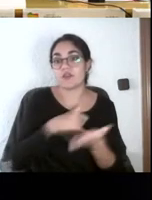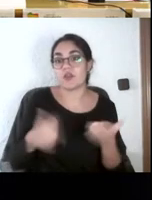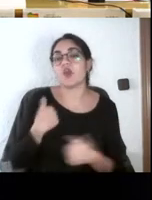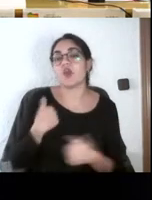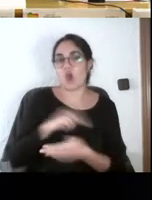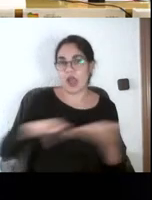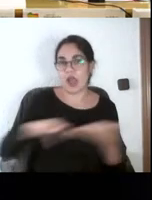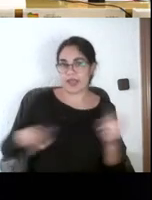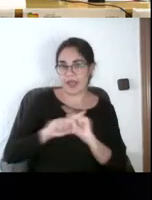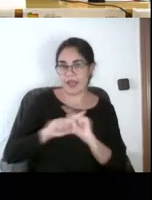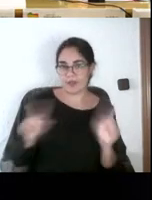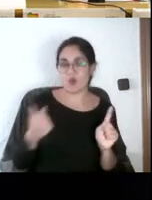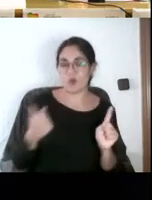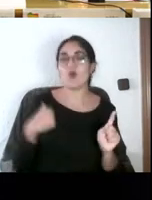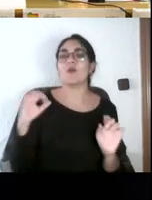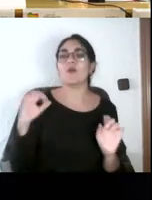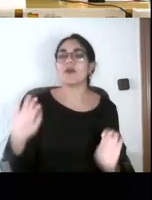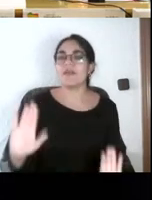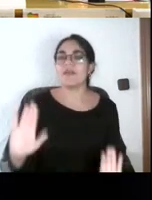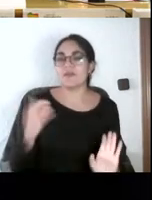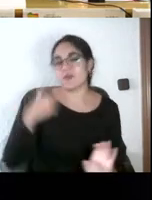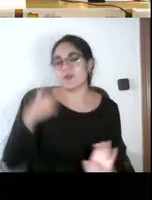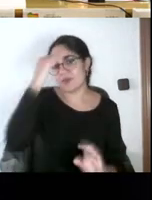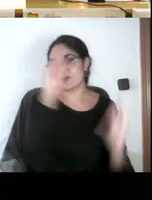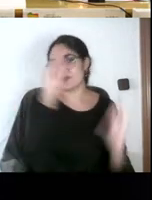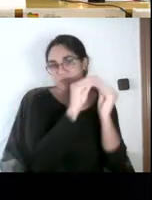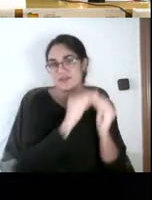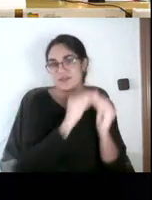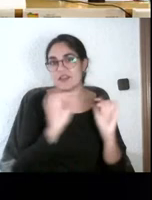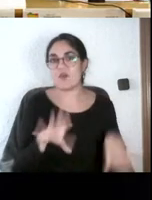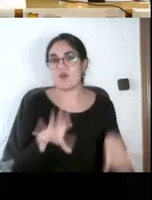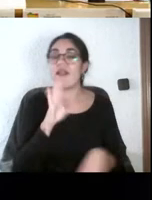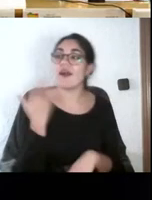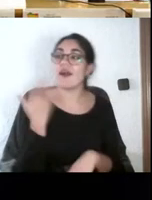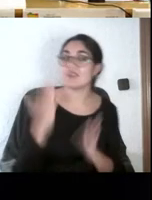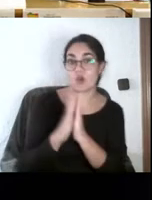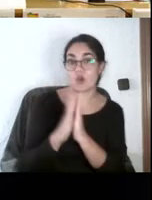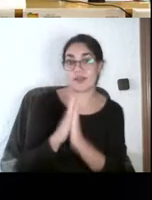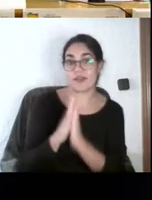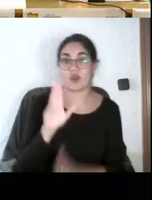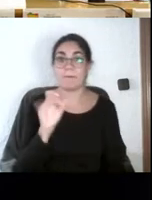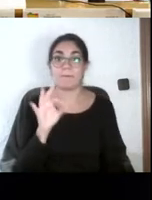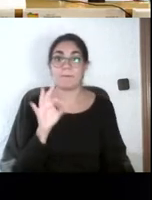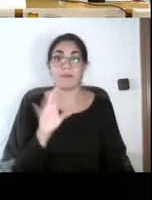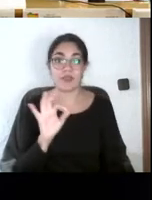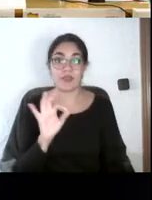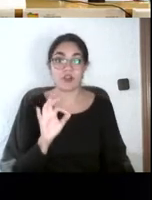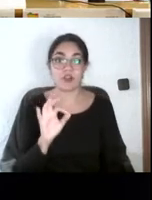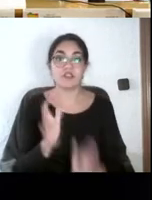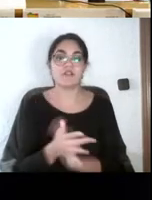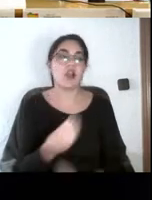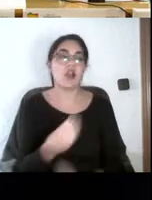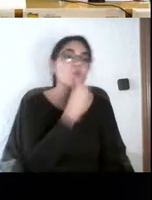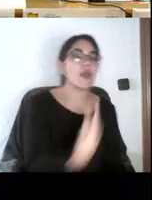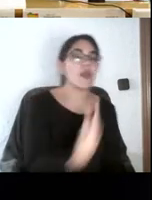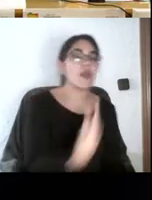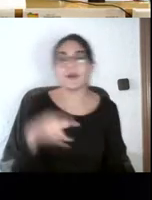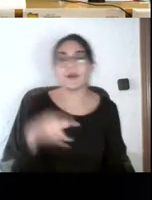es así. Yo creo que generalizar, como decía, si hay pruebas buenas, pruebas malas, no las hay.